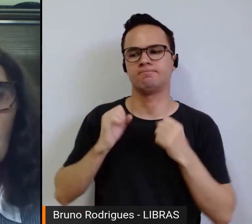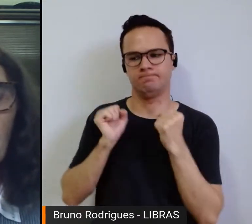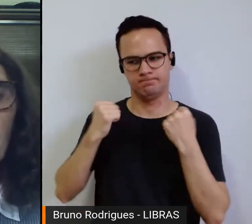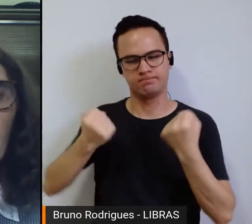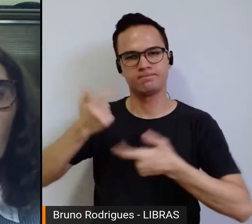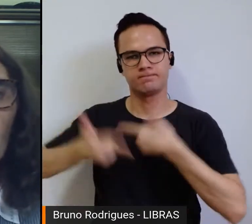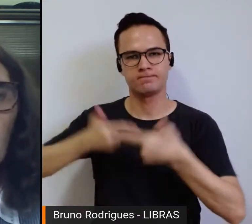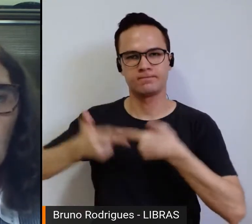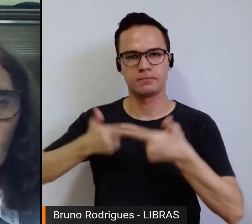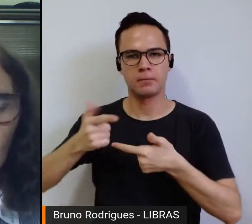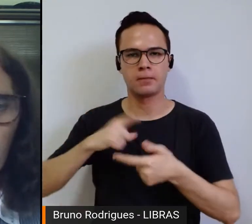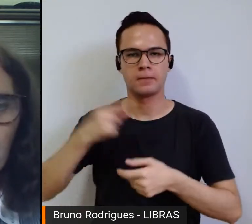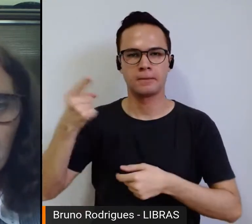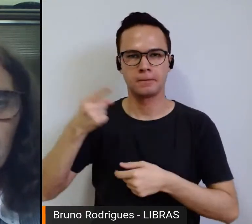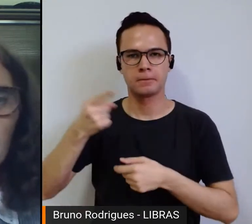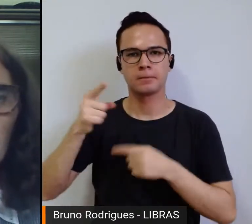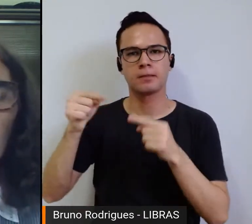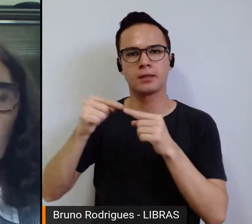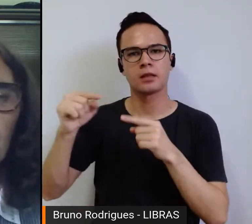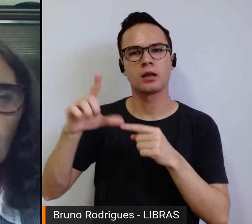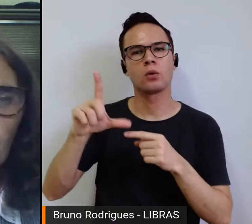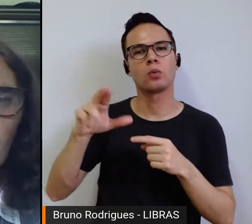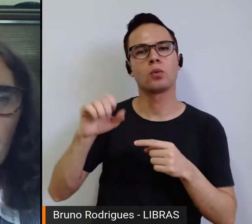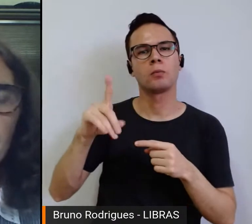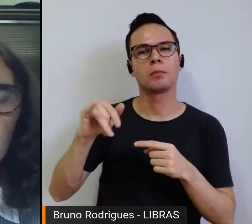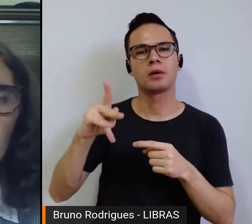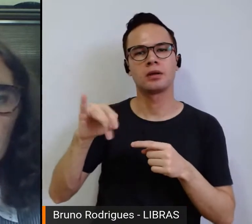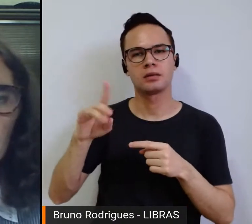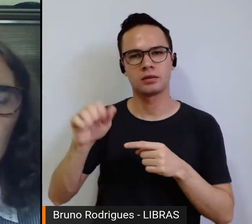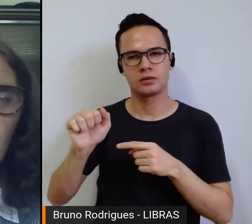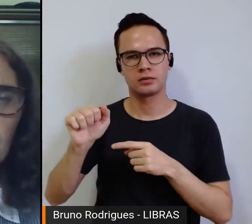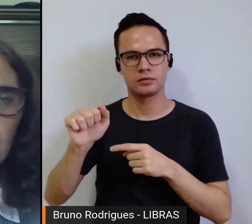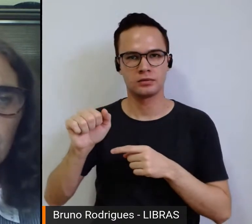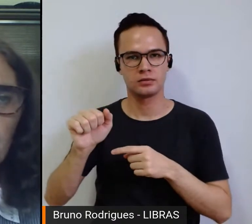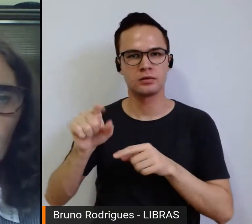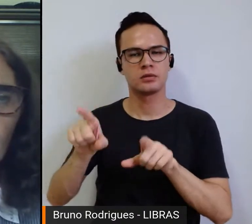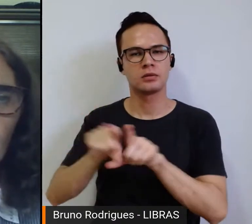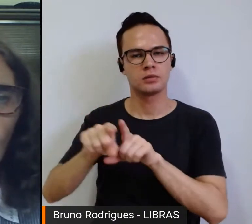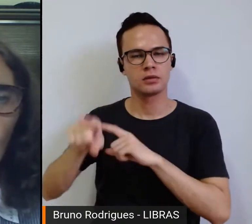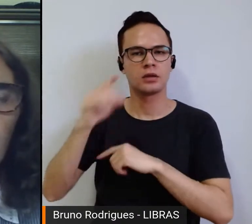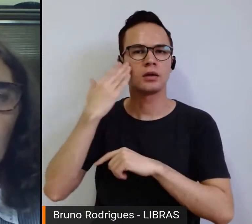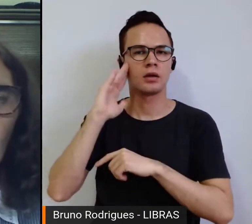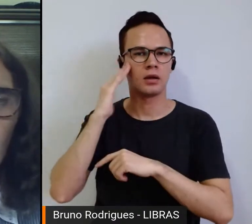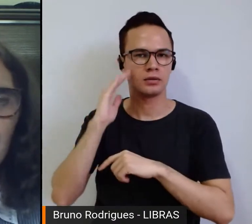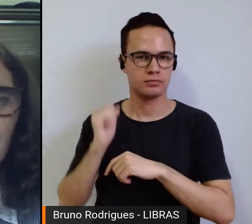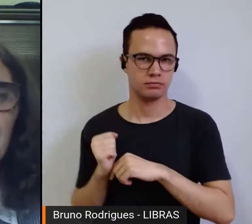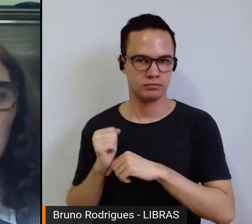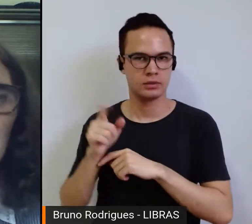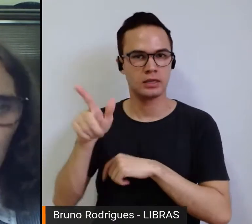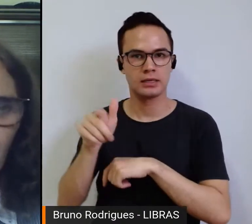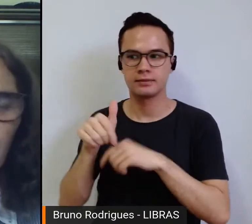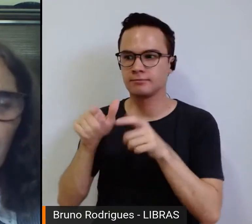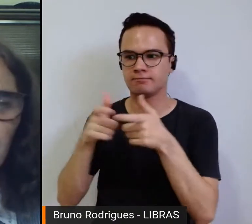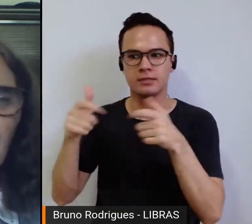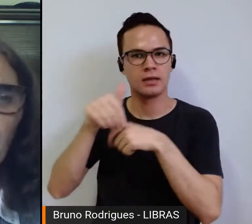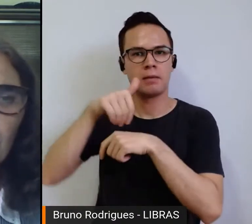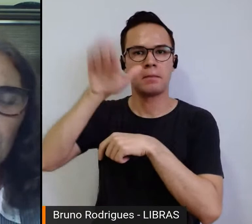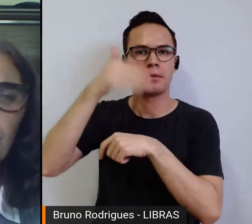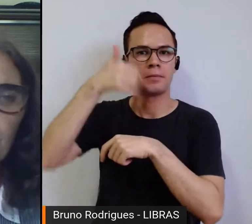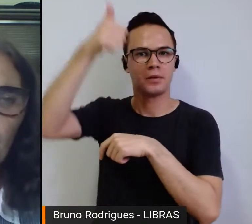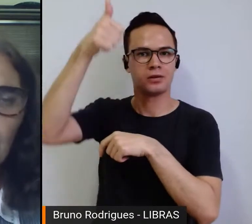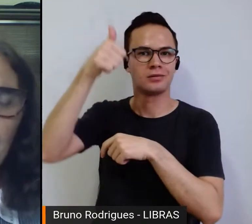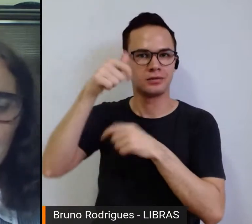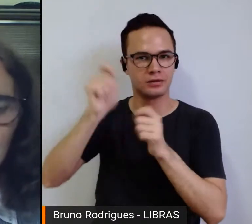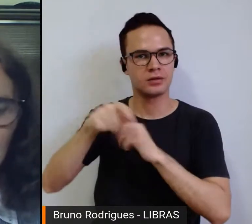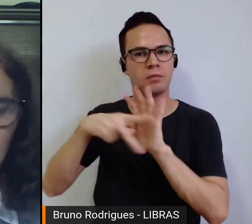a primeira com o canal Ludopédio, o portal Ludopédio, no meu entendimento, o maior e melhor portal